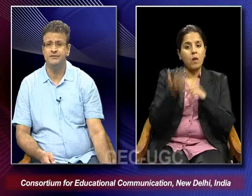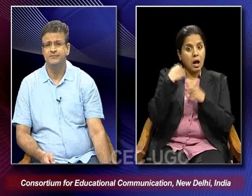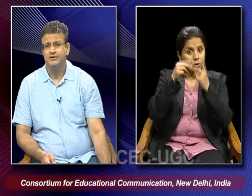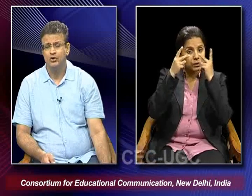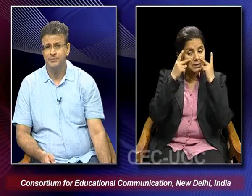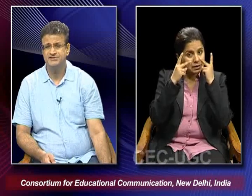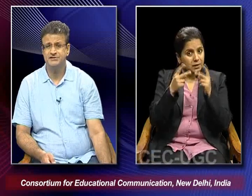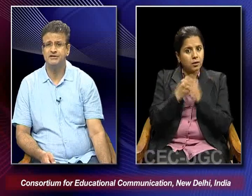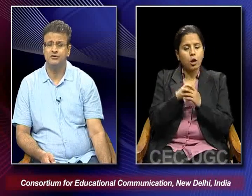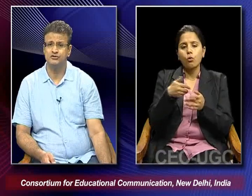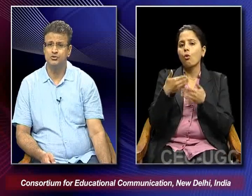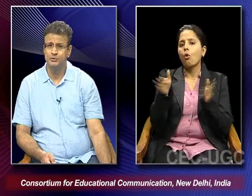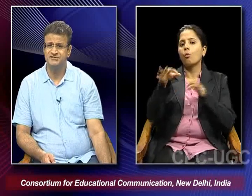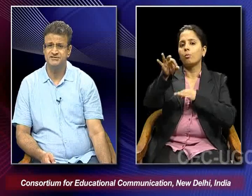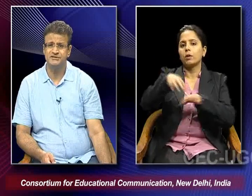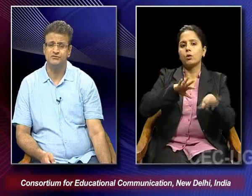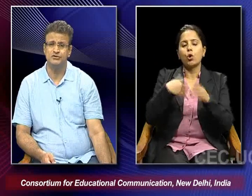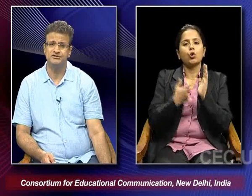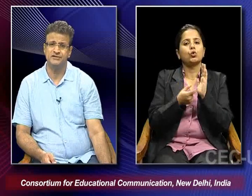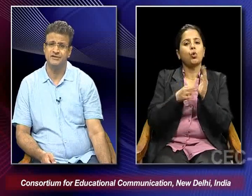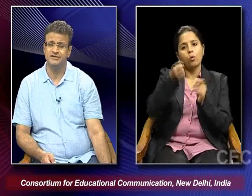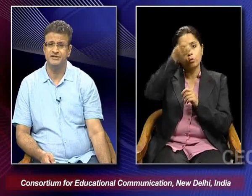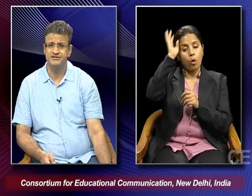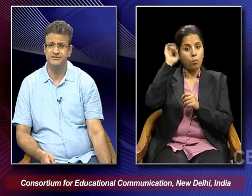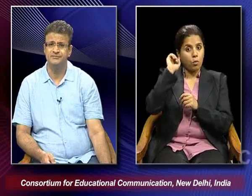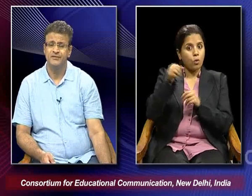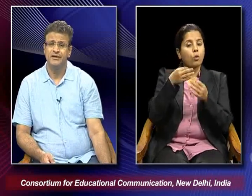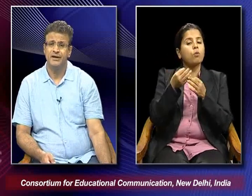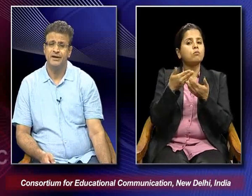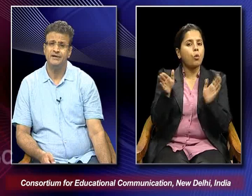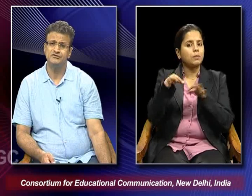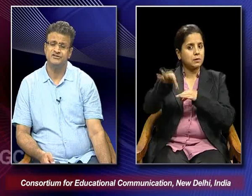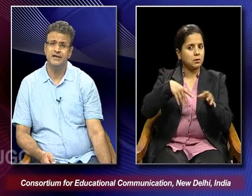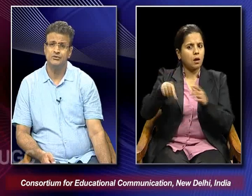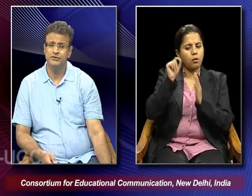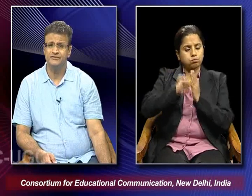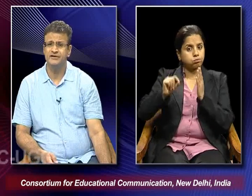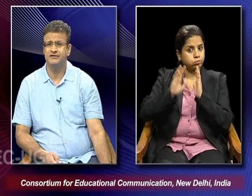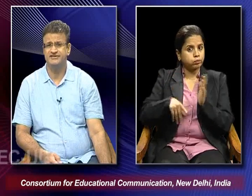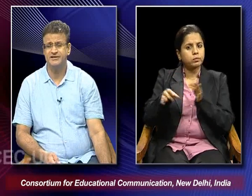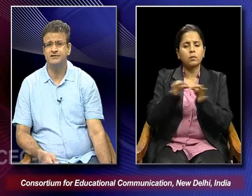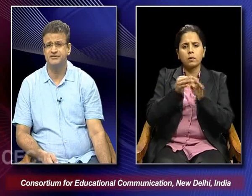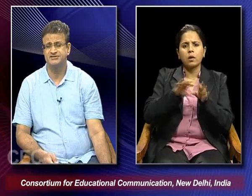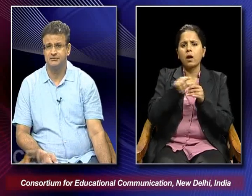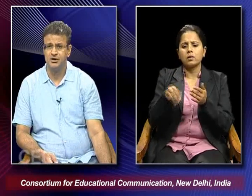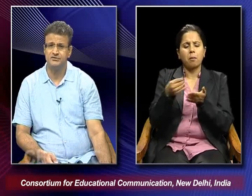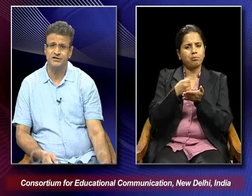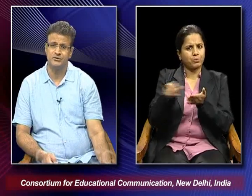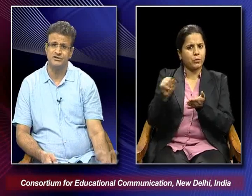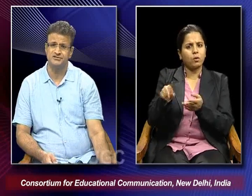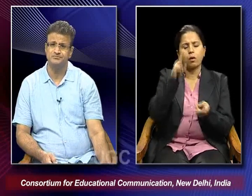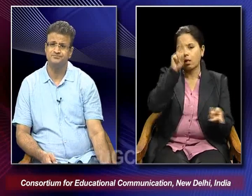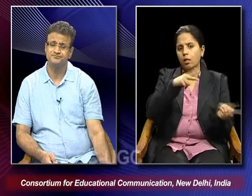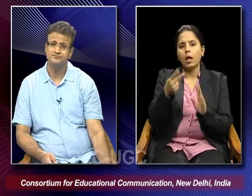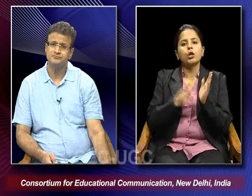the open city or the Rome open city was in a way rewritten and it was trying to in a way reject the myths about the